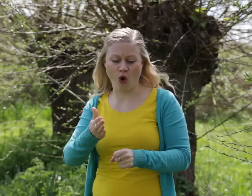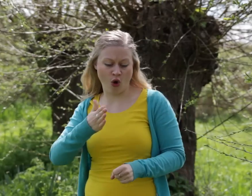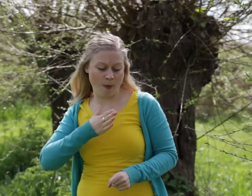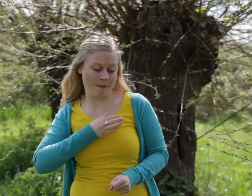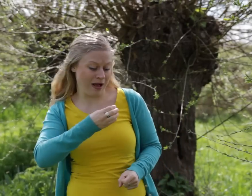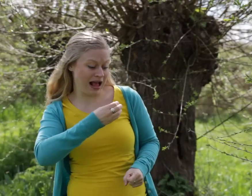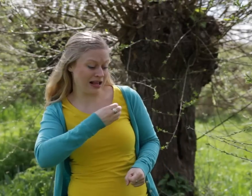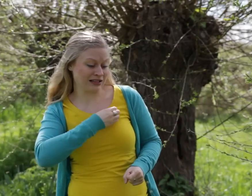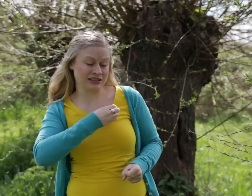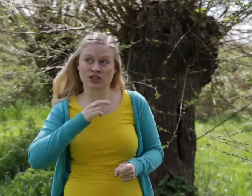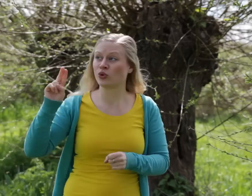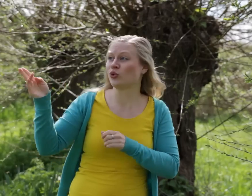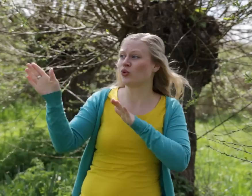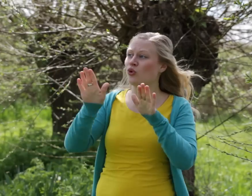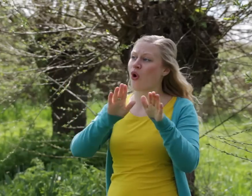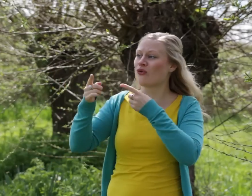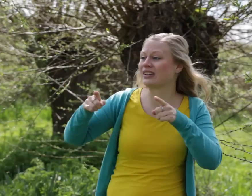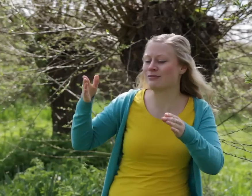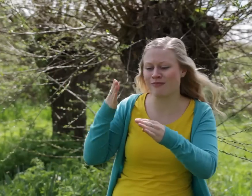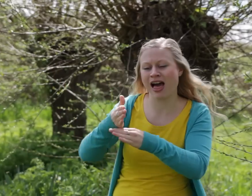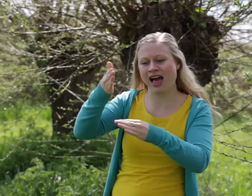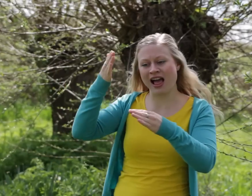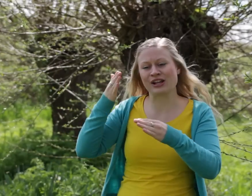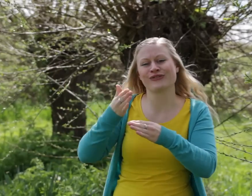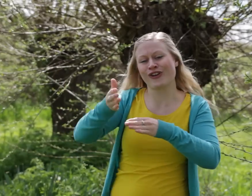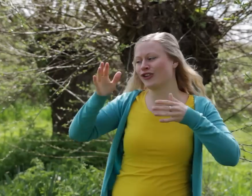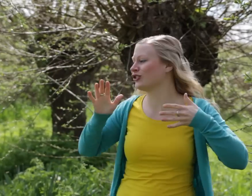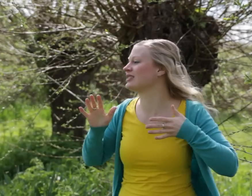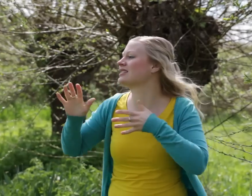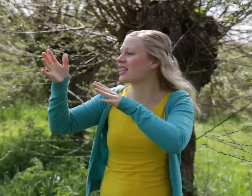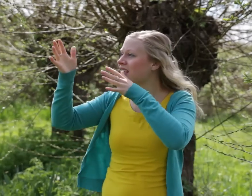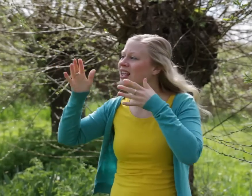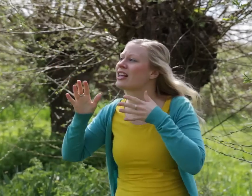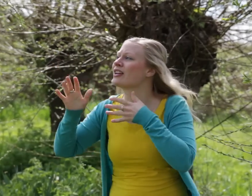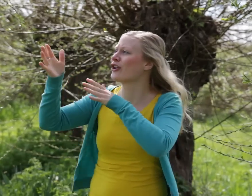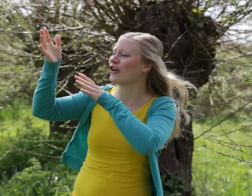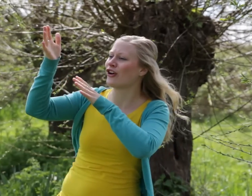toch mijn ziel uw lof niet blijven zingen